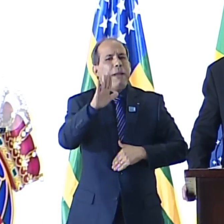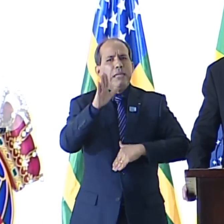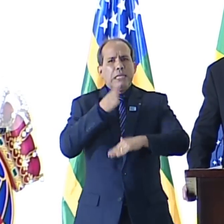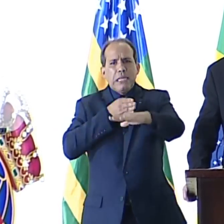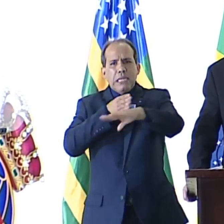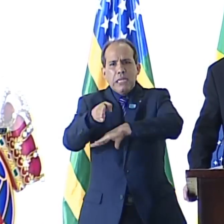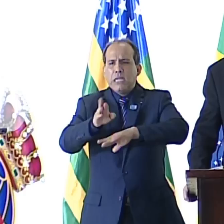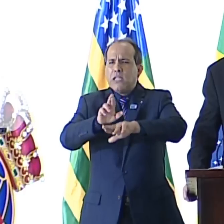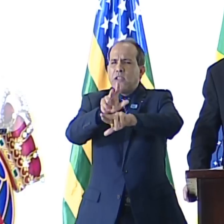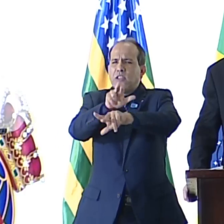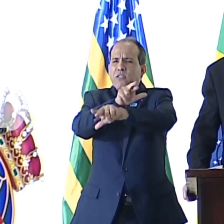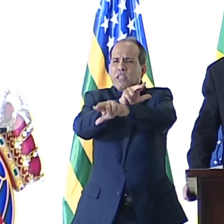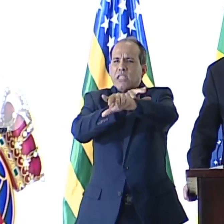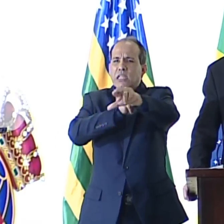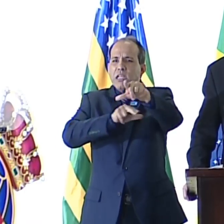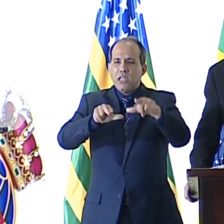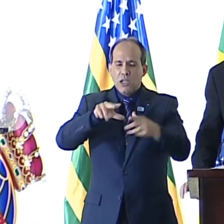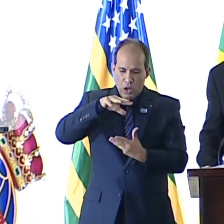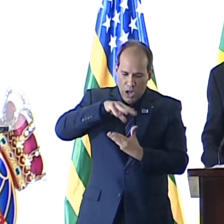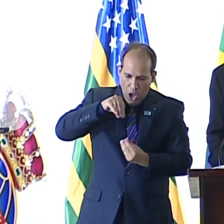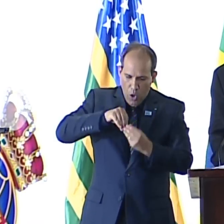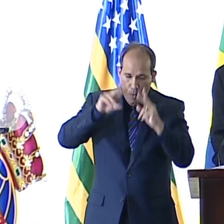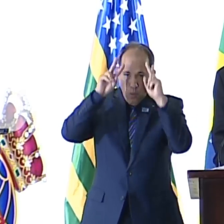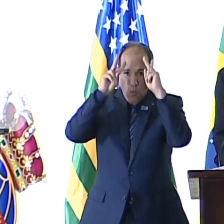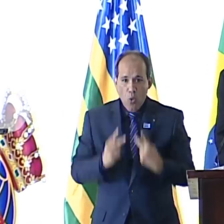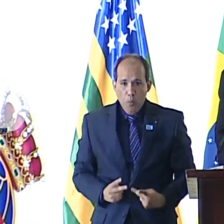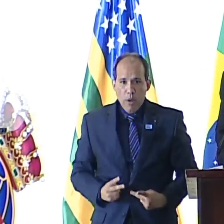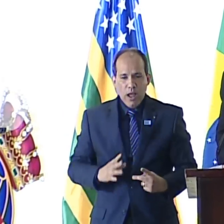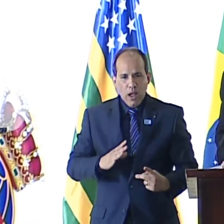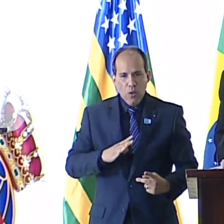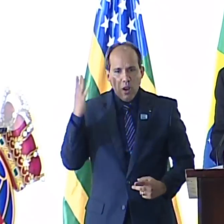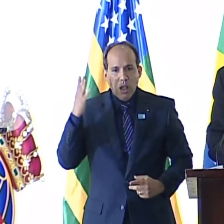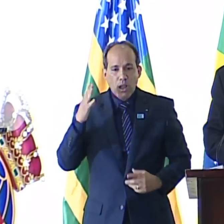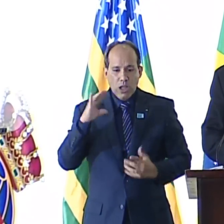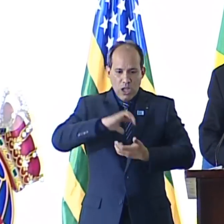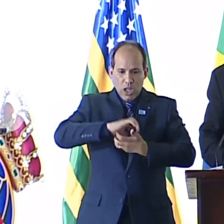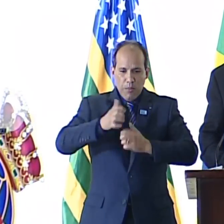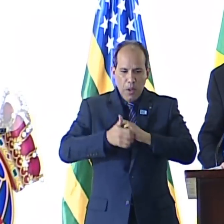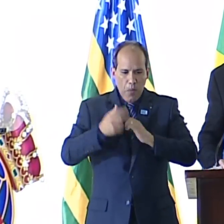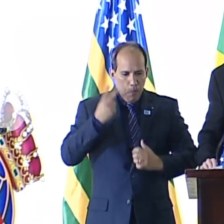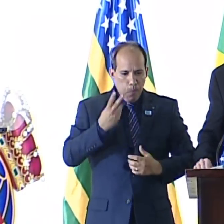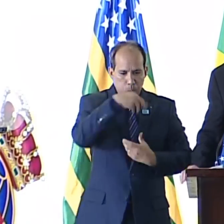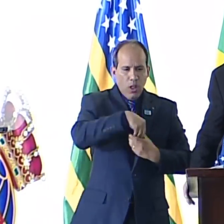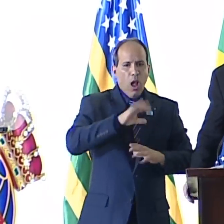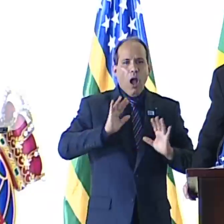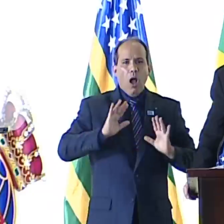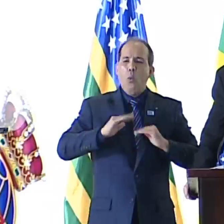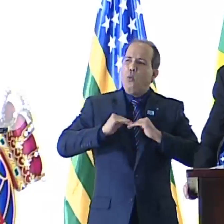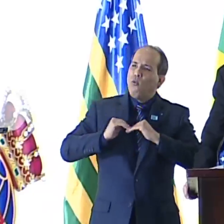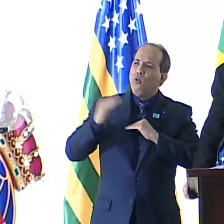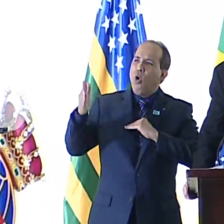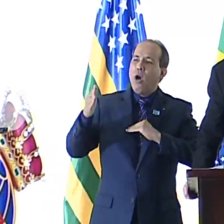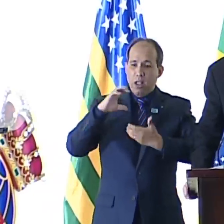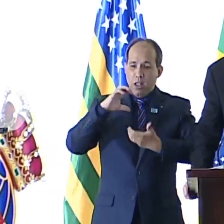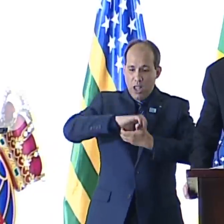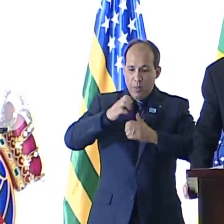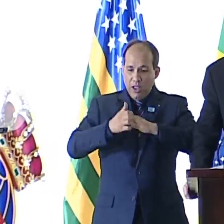espírito, que é o conteúdo fundamental da vida humana. Um Itamaraty que sai de si mesmo para entrar no Brasil.